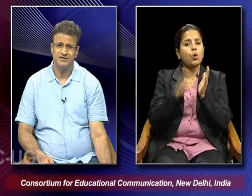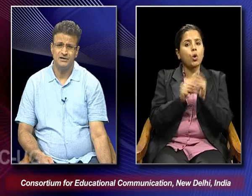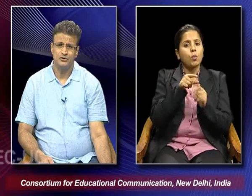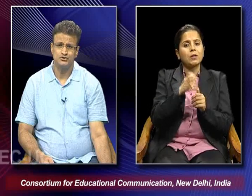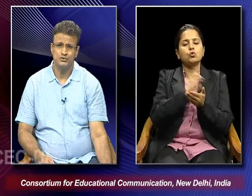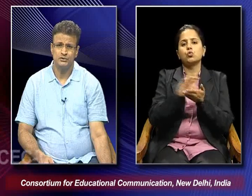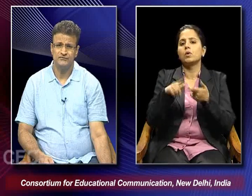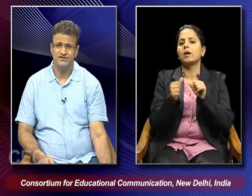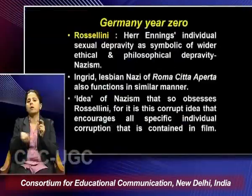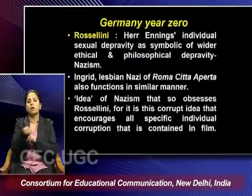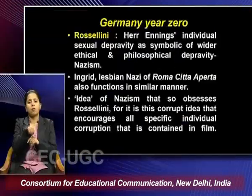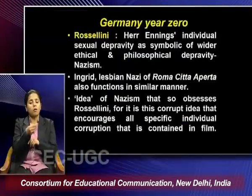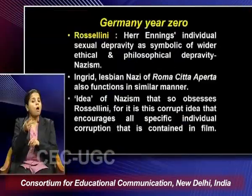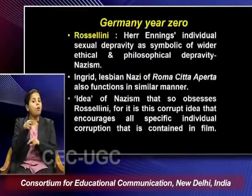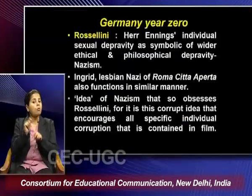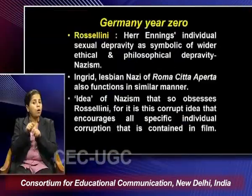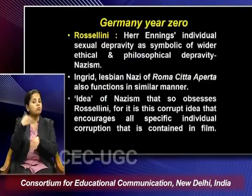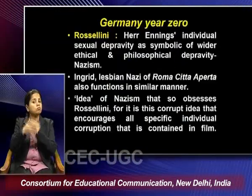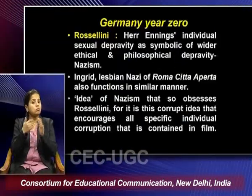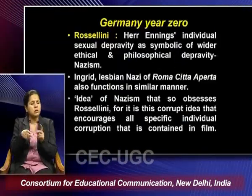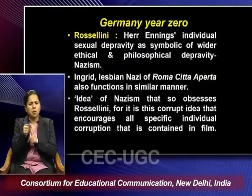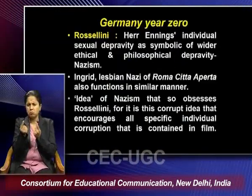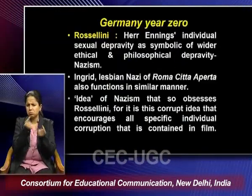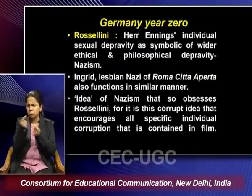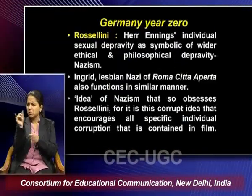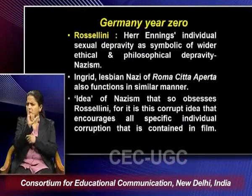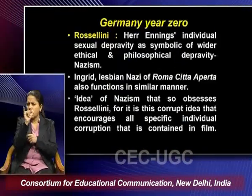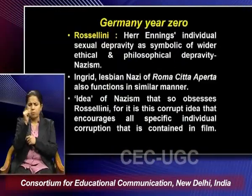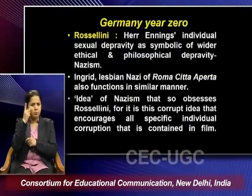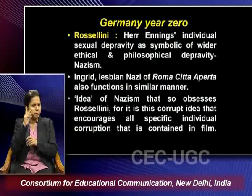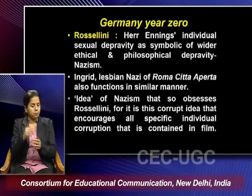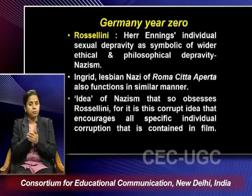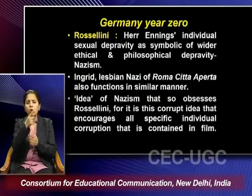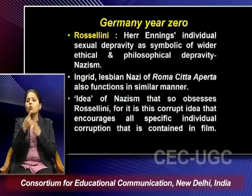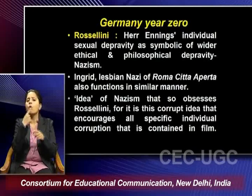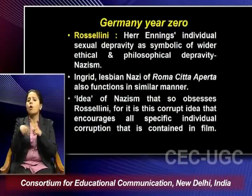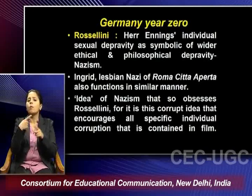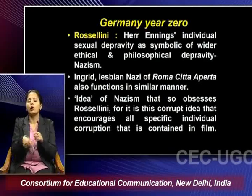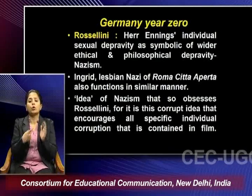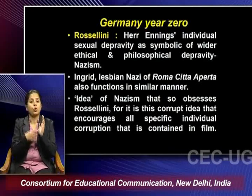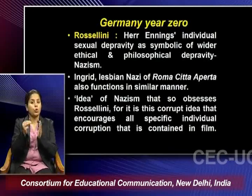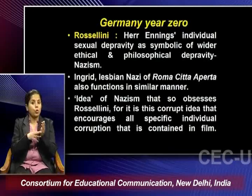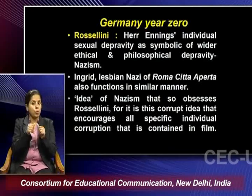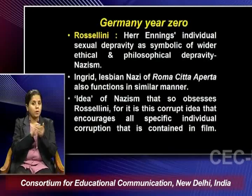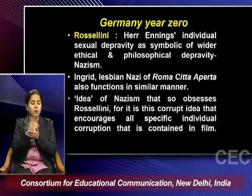Apertha also functions in the similar manner. And when you talk about the Roma open